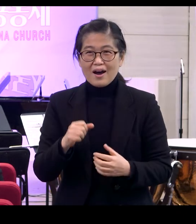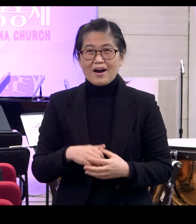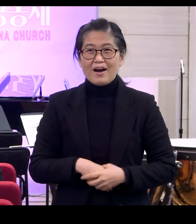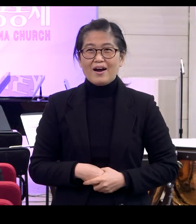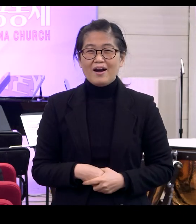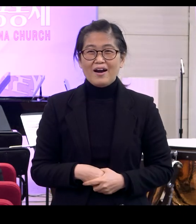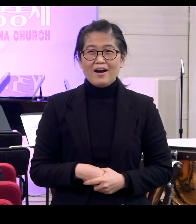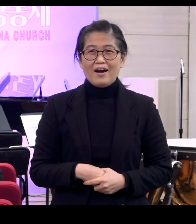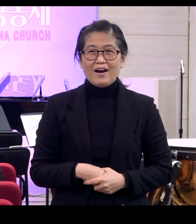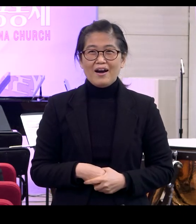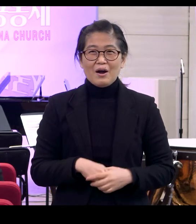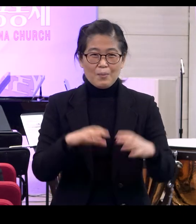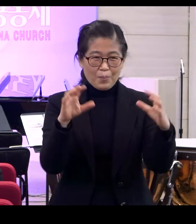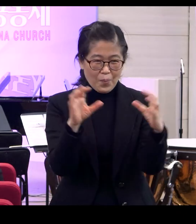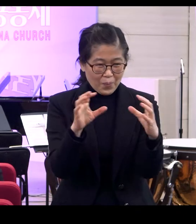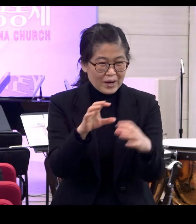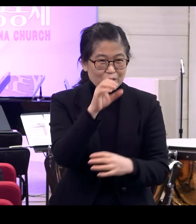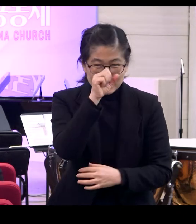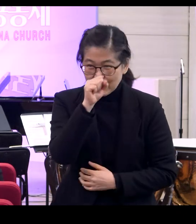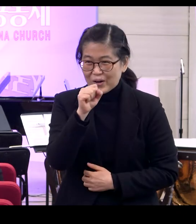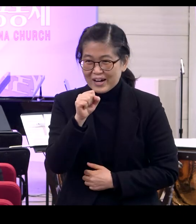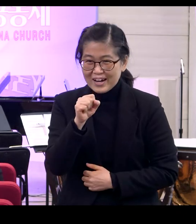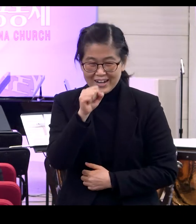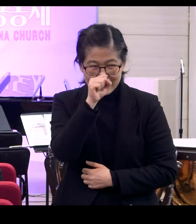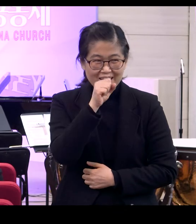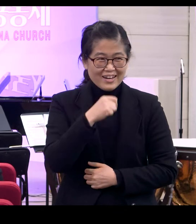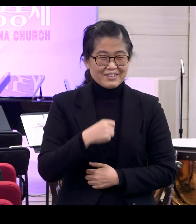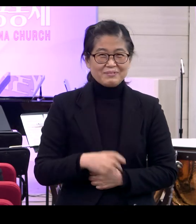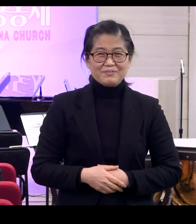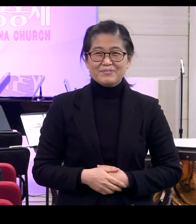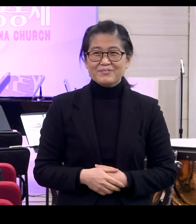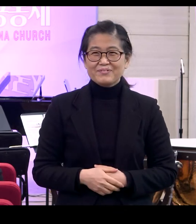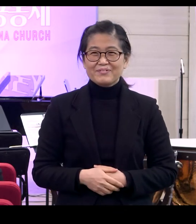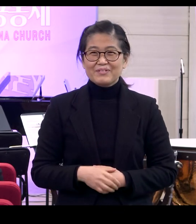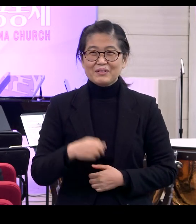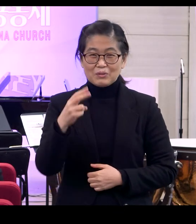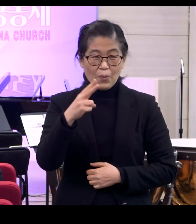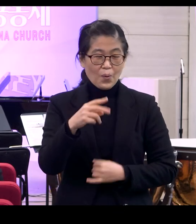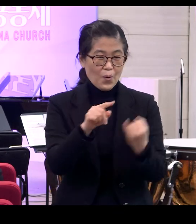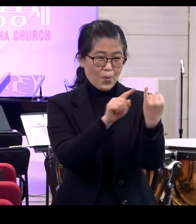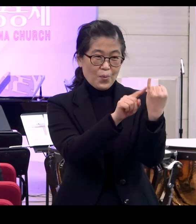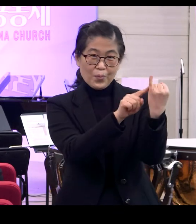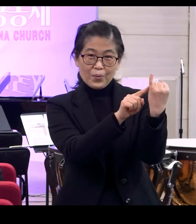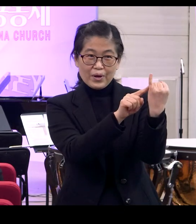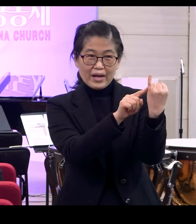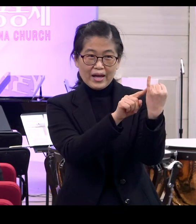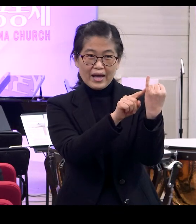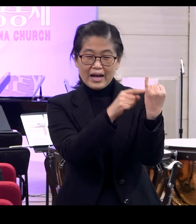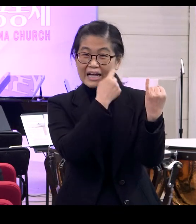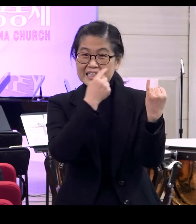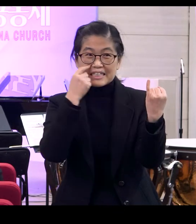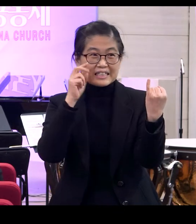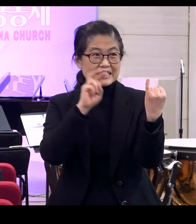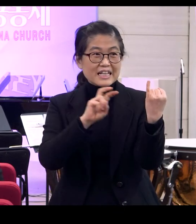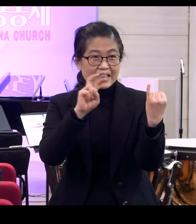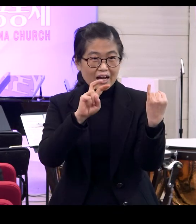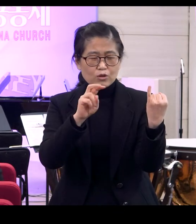좋더라고요 모이니까 좋아요 그 뿐만 아니라 김수지 자매의 간증과 찬양도 참 좋았습니다